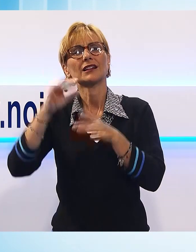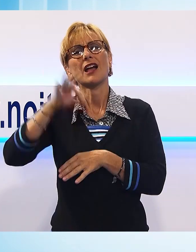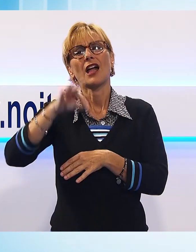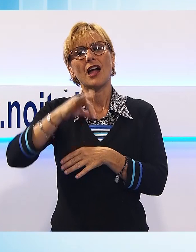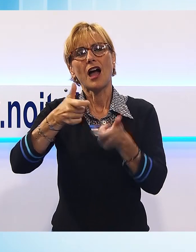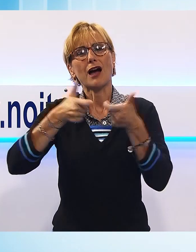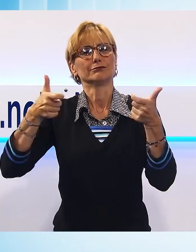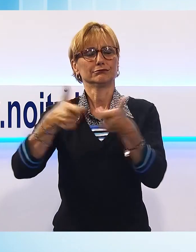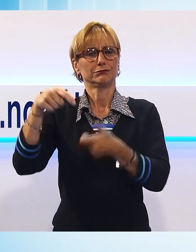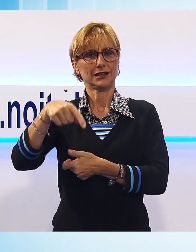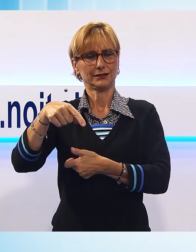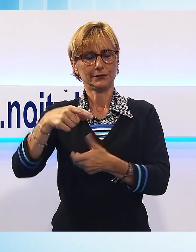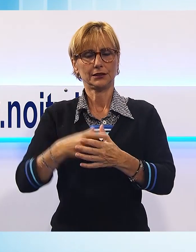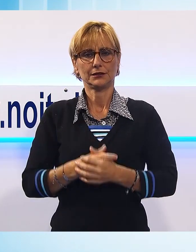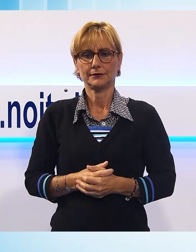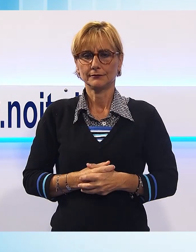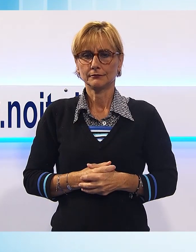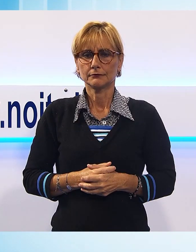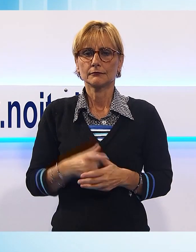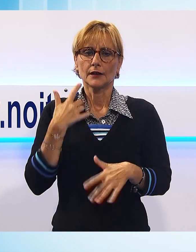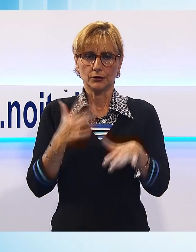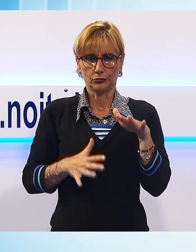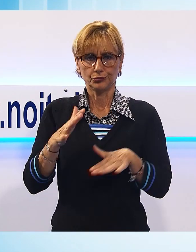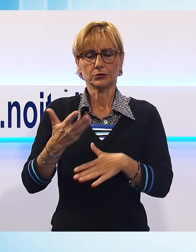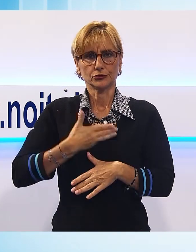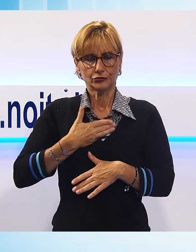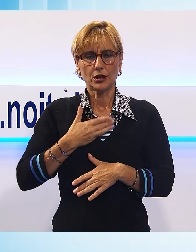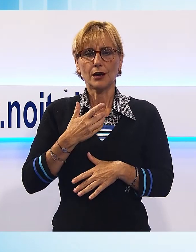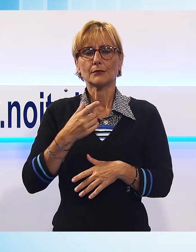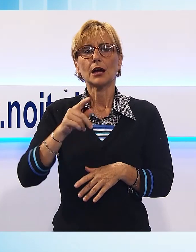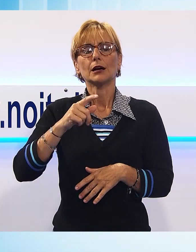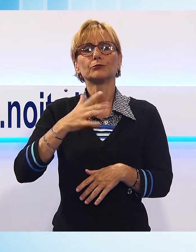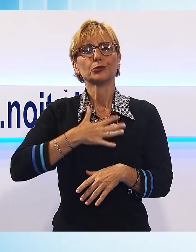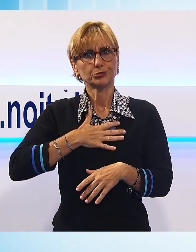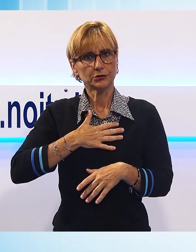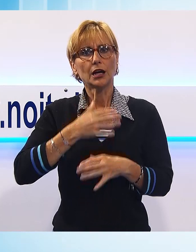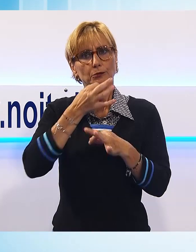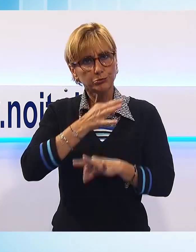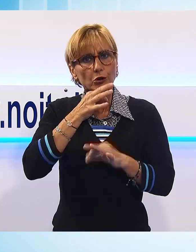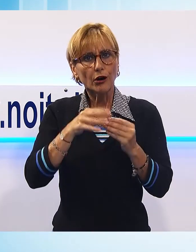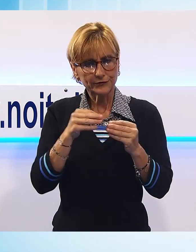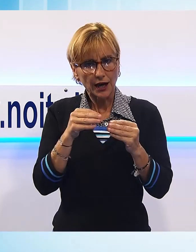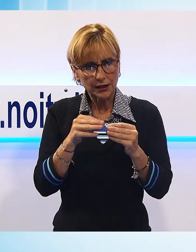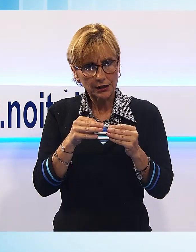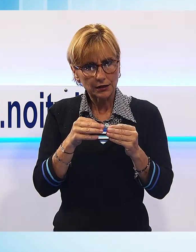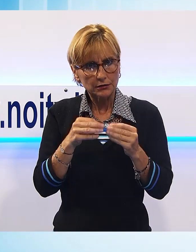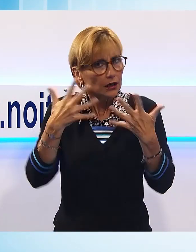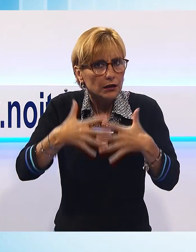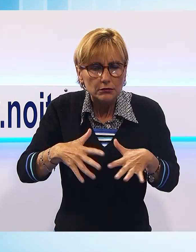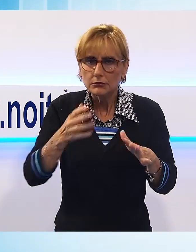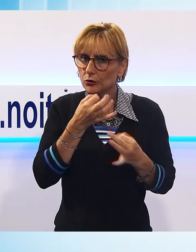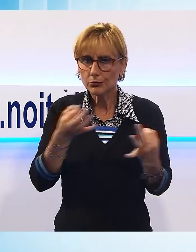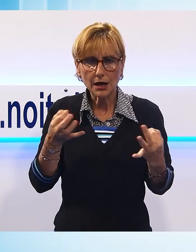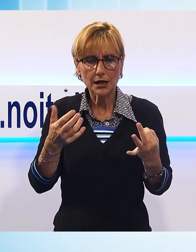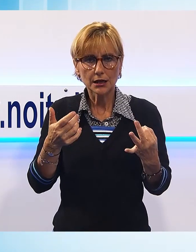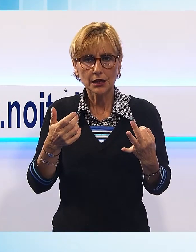così via, è indubbio. Però è una cosa che legittimamente i proprietari possono fare. Quindi da questo punto